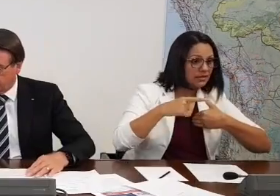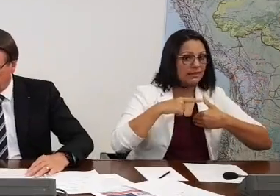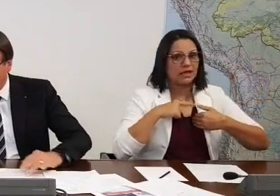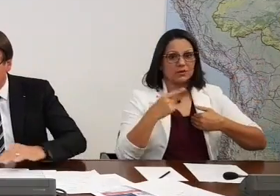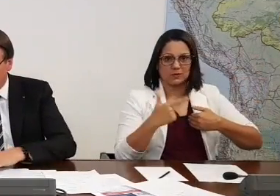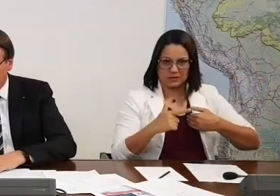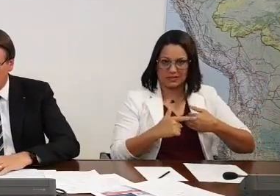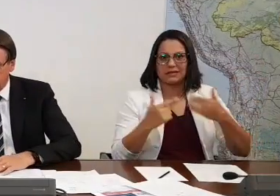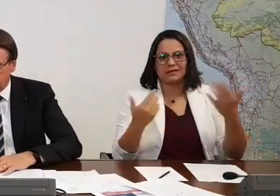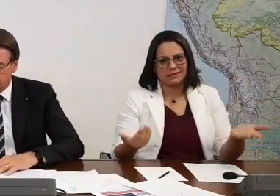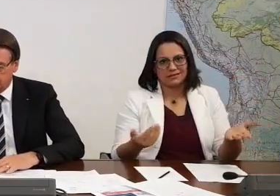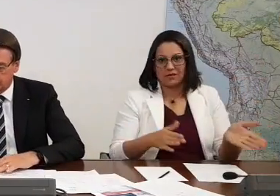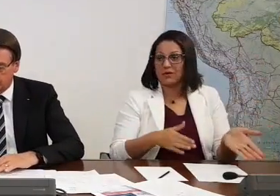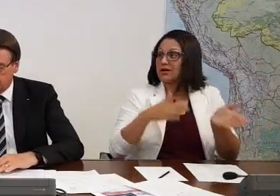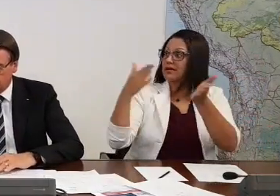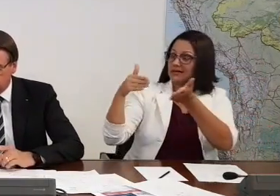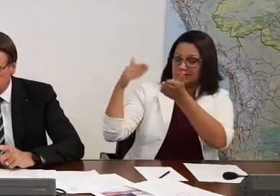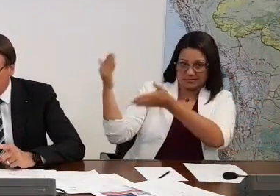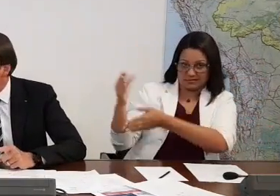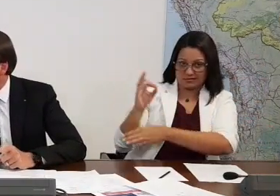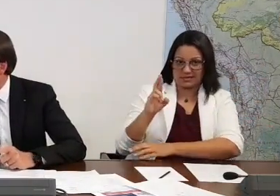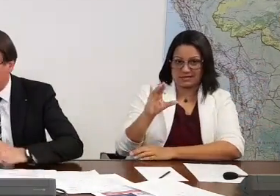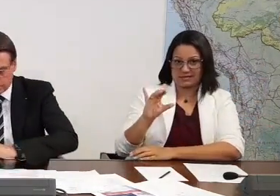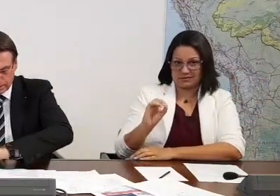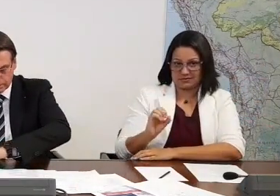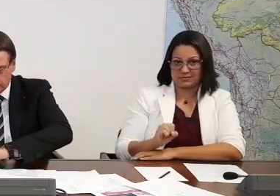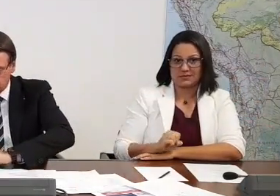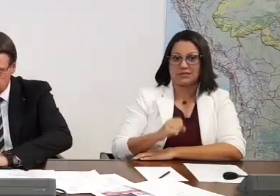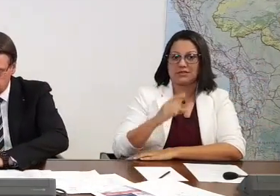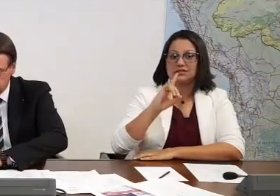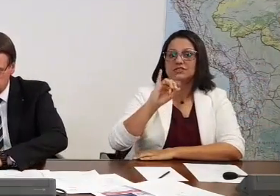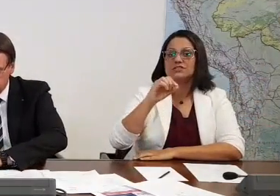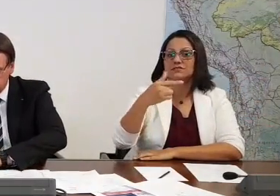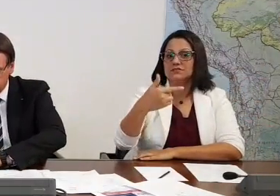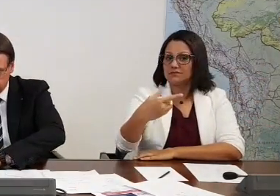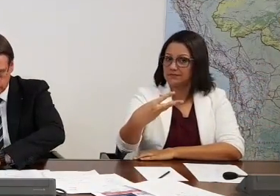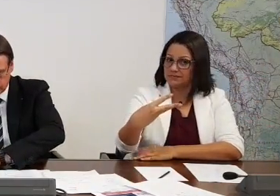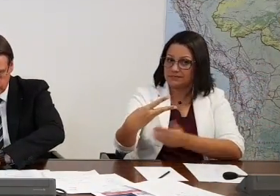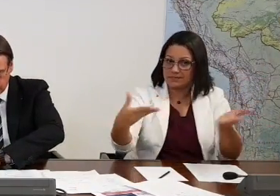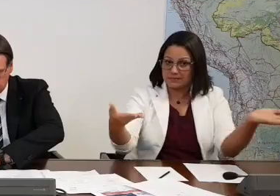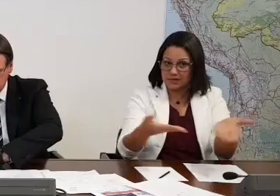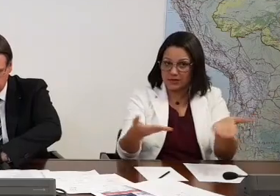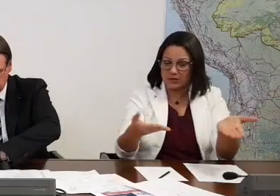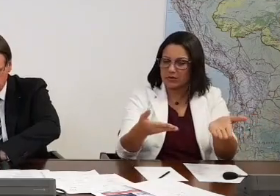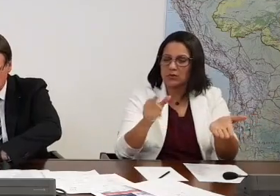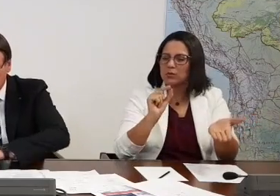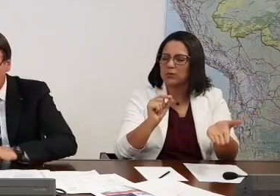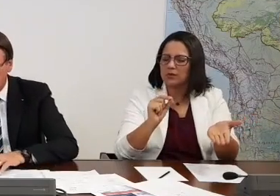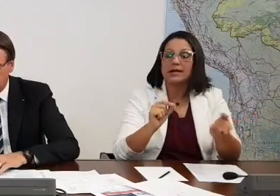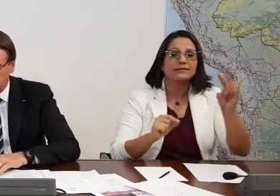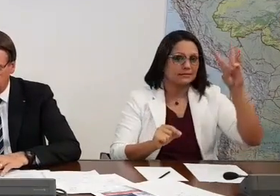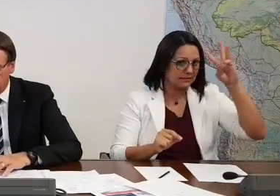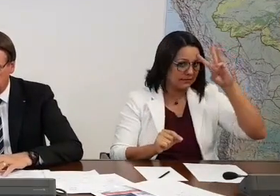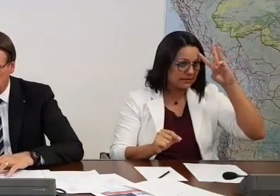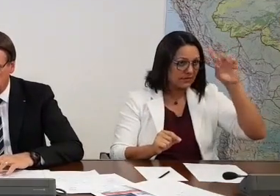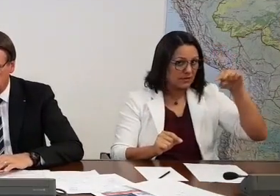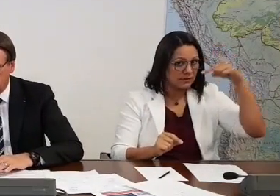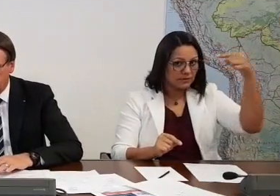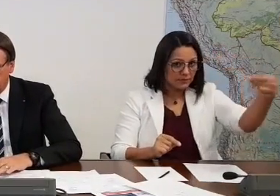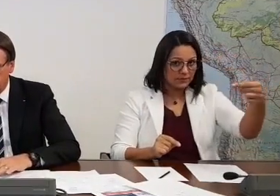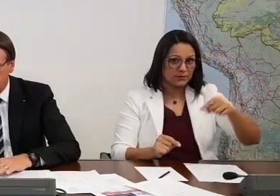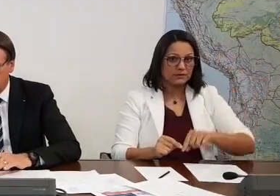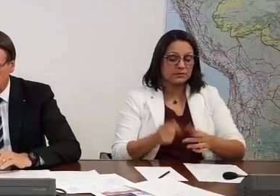Vamos dar uma jogada pra direita aqui. Dia 23 agora, ô Terciso? Seria? Terça-feira. Terça-feira que vem.